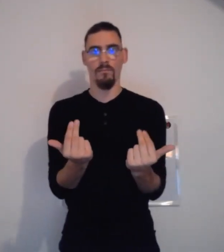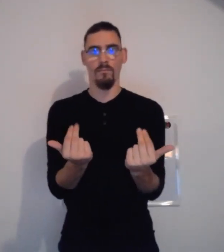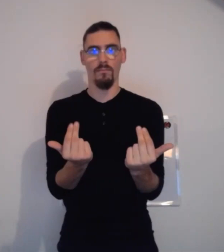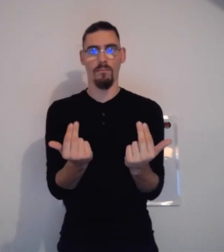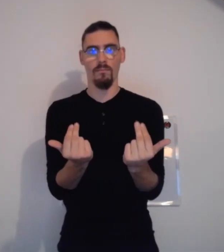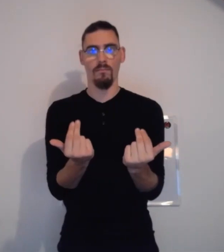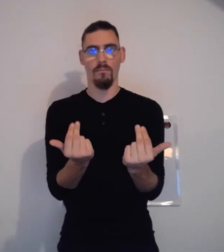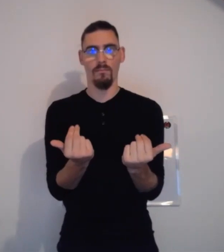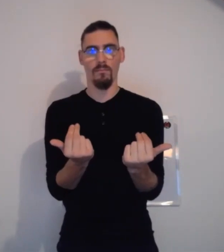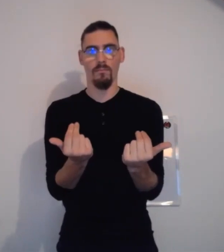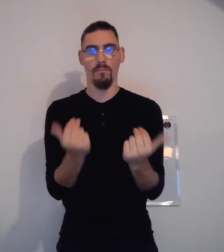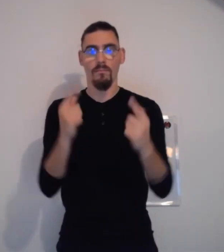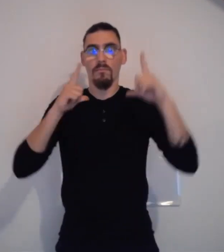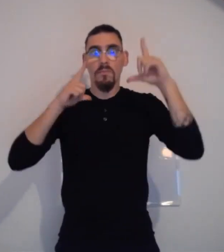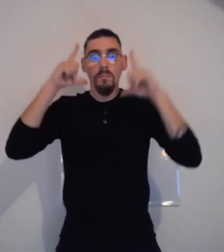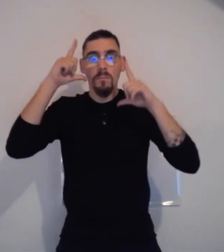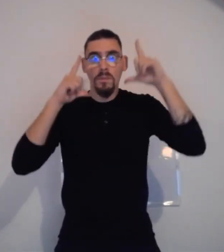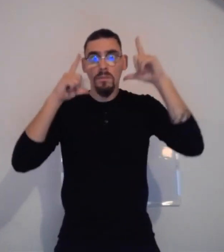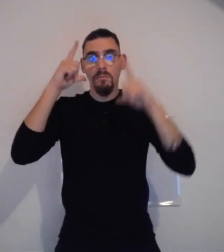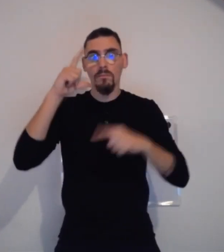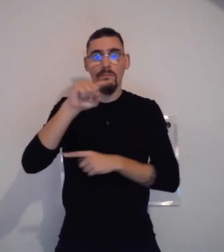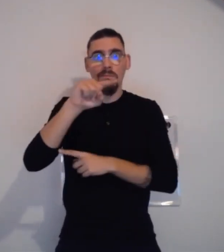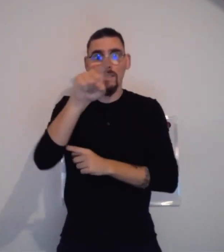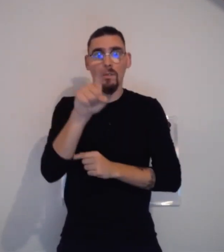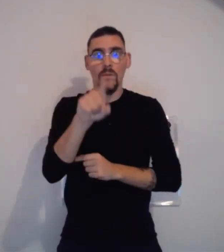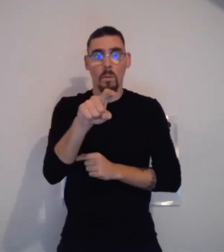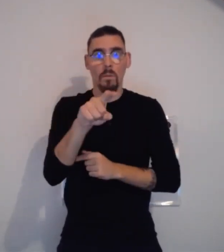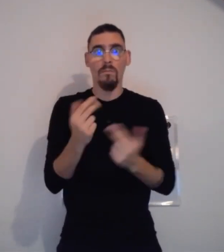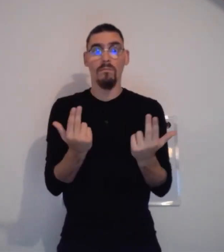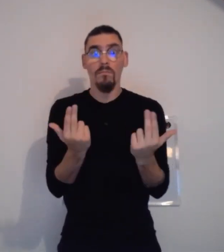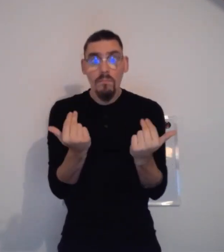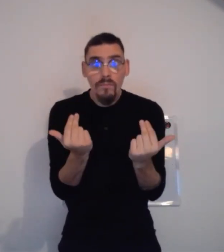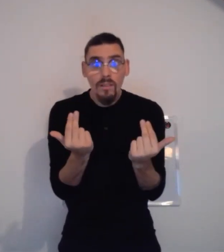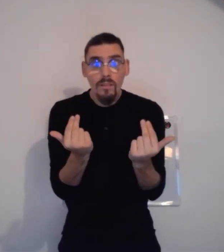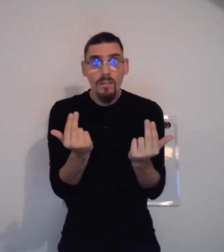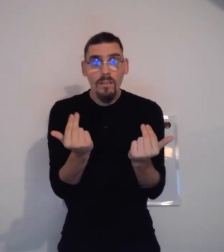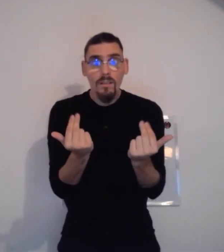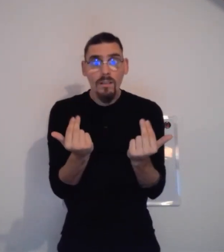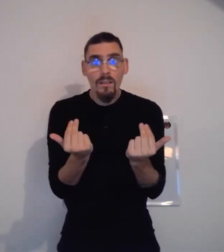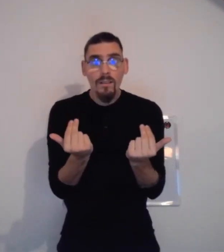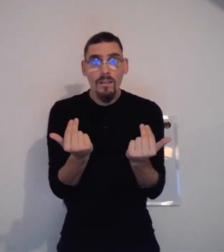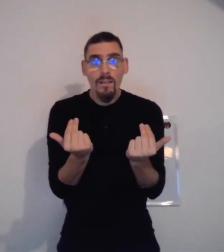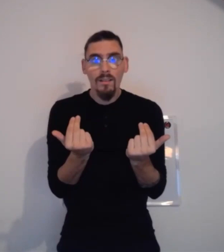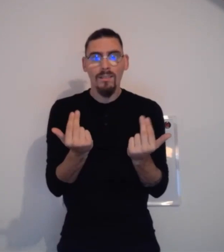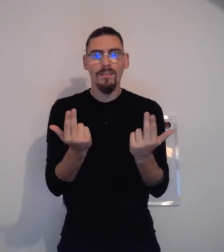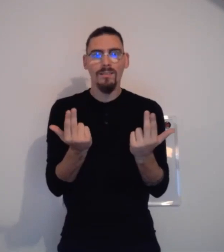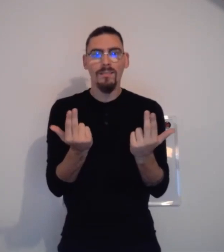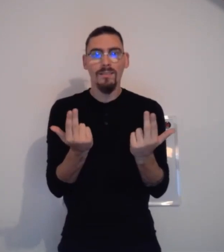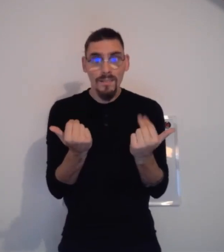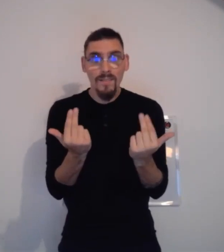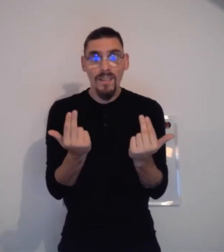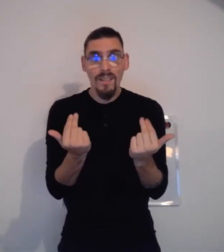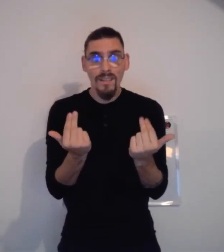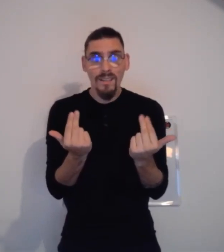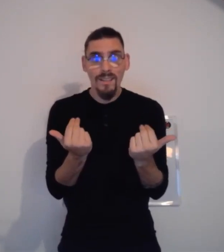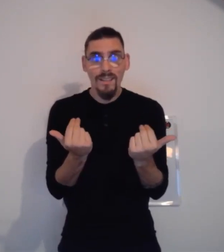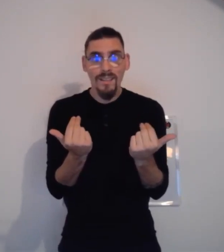On bouge les deux doigts. Et au niveau de l'expression du visage, eh bien, on ouvre ses yeux. Parce que c'est une